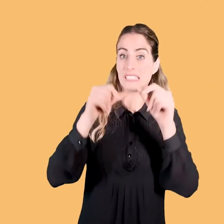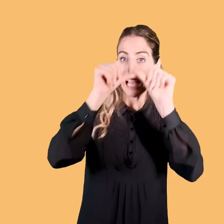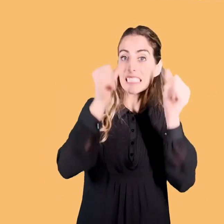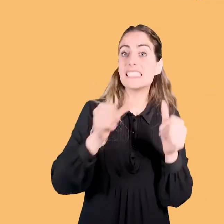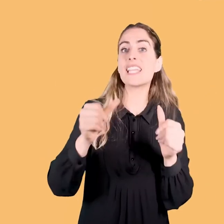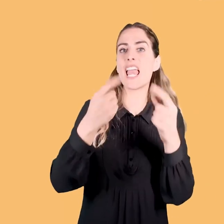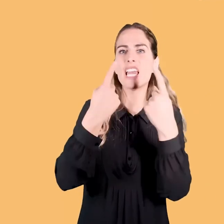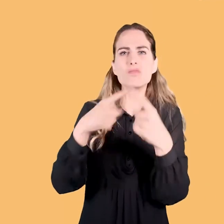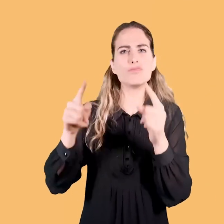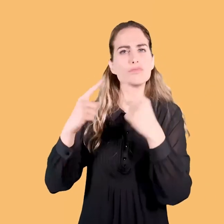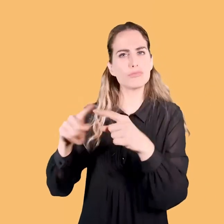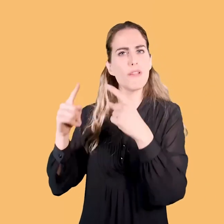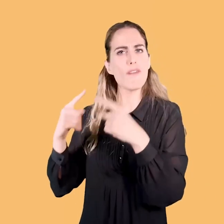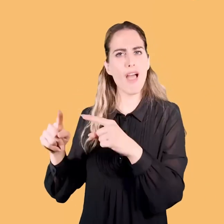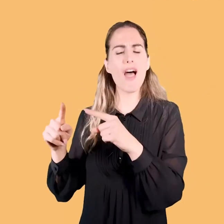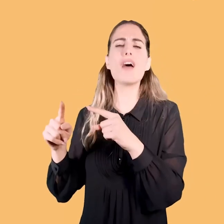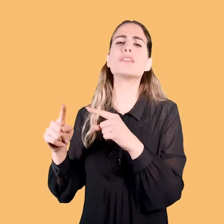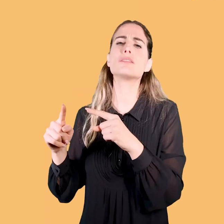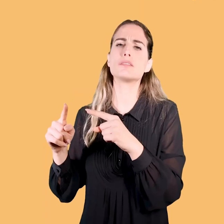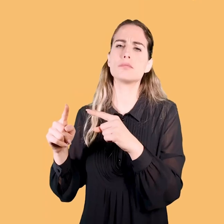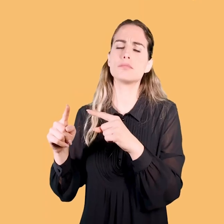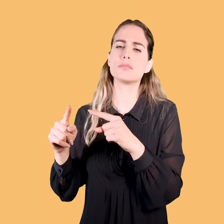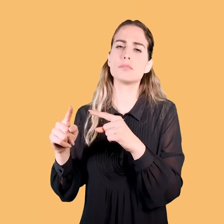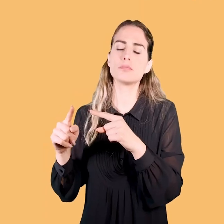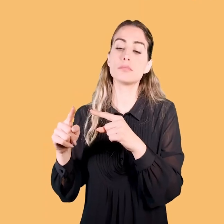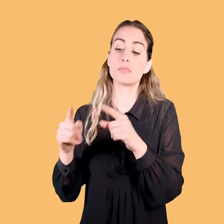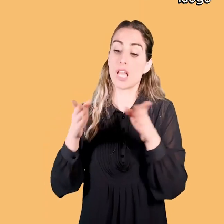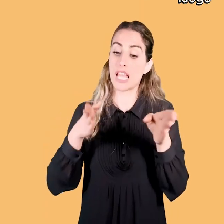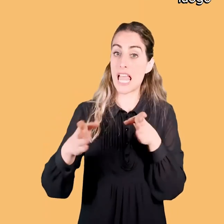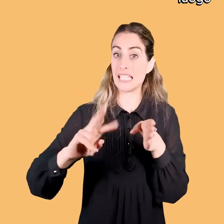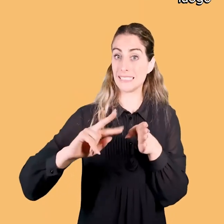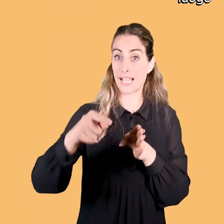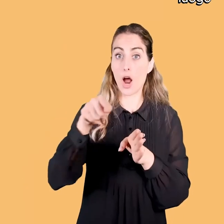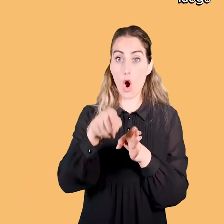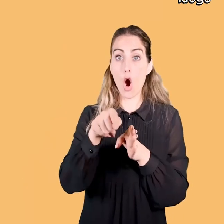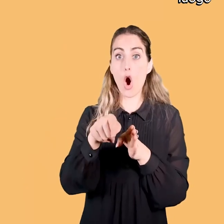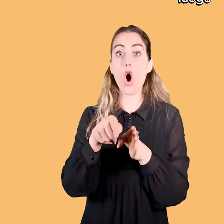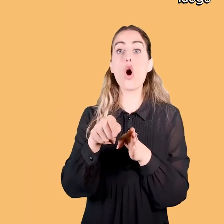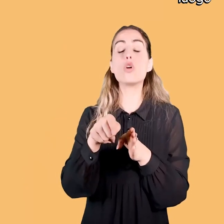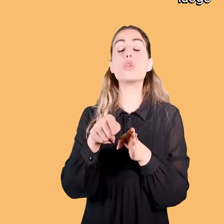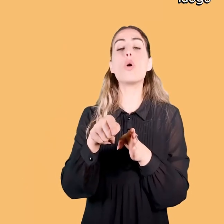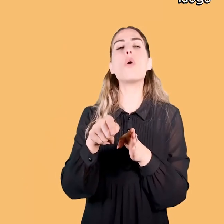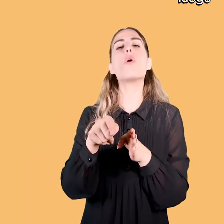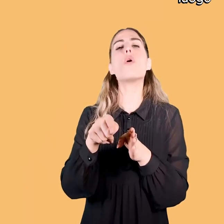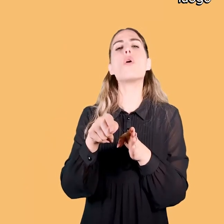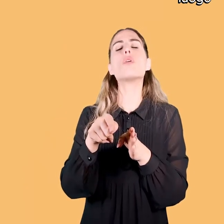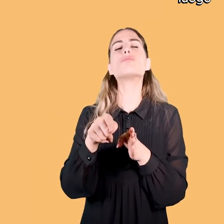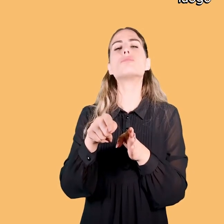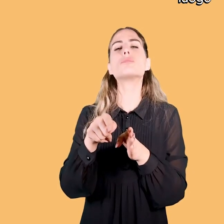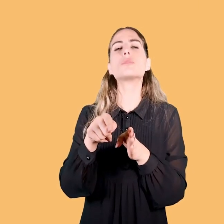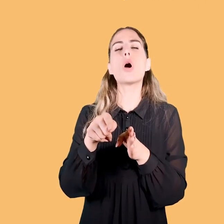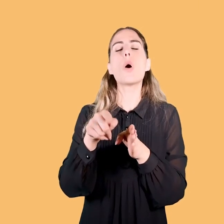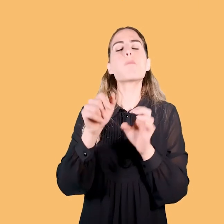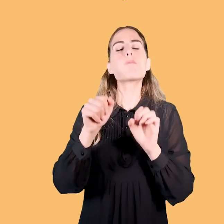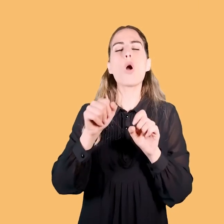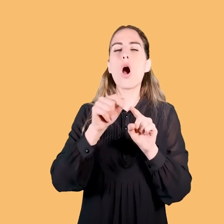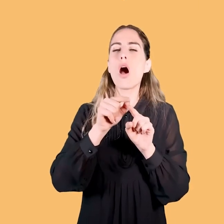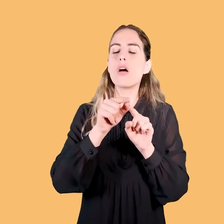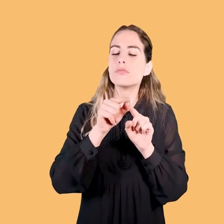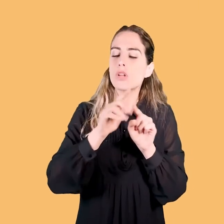di vario genere e si ha la possibilità, nel secondo atto, io spero, di accedere in un luogo